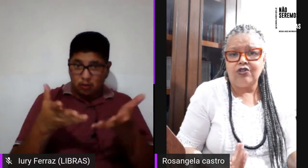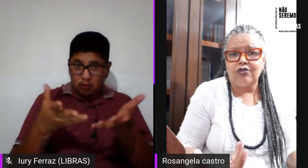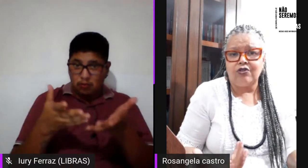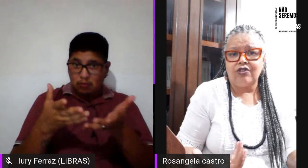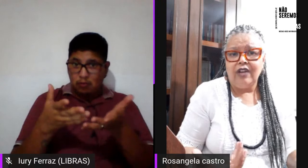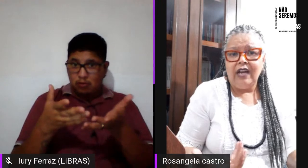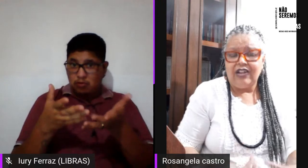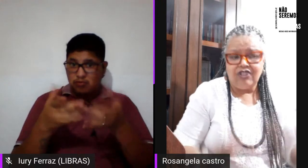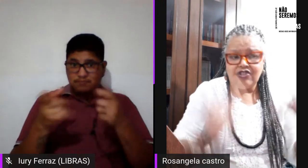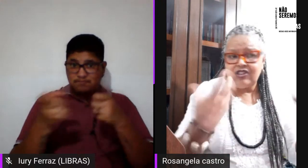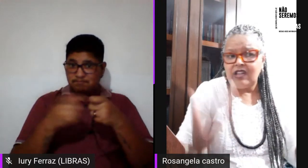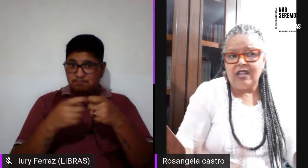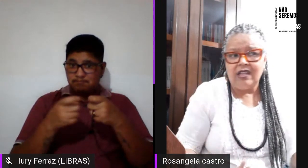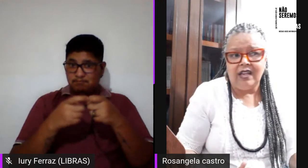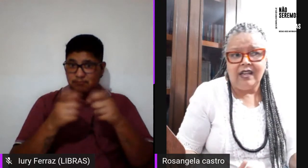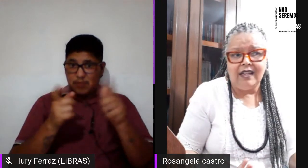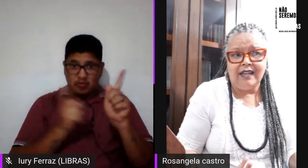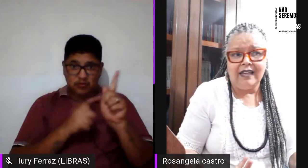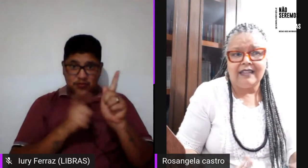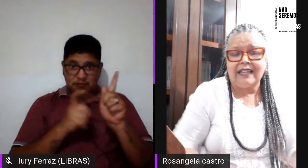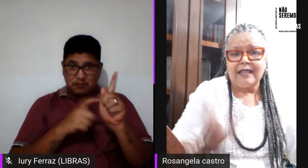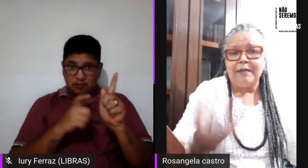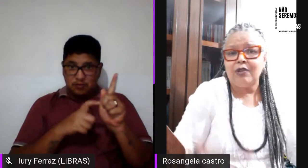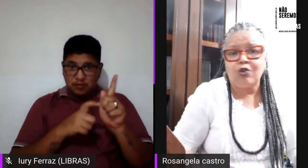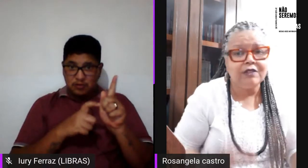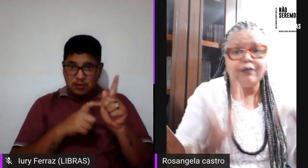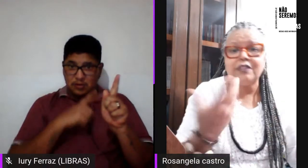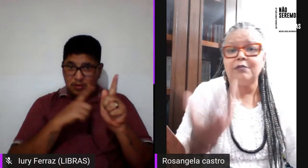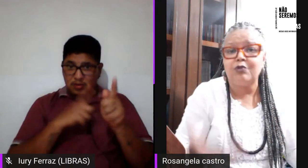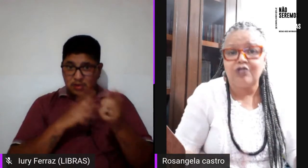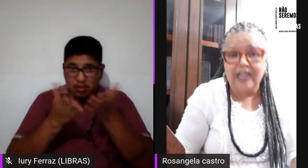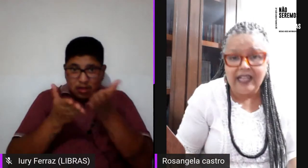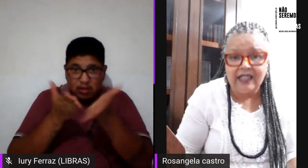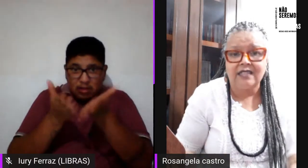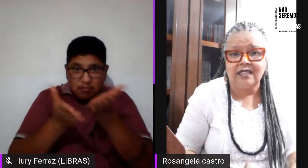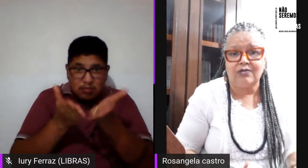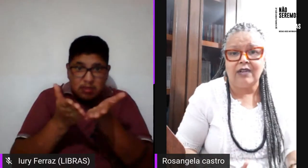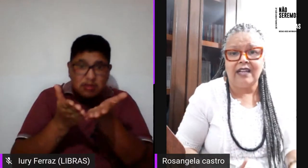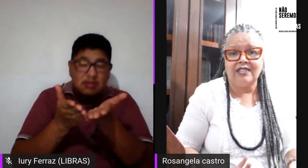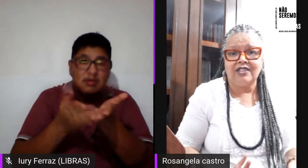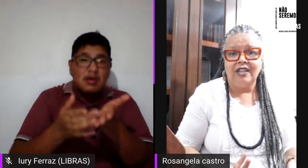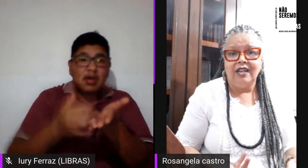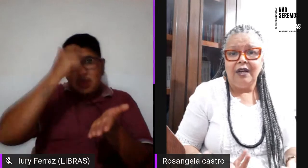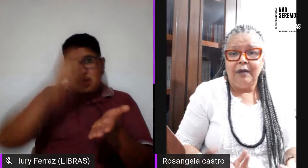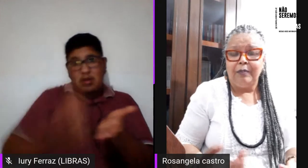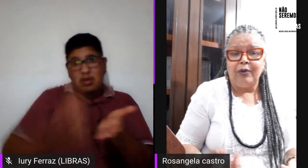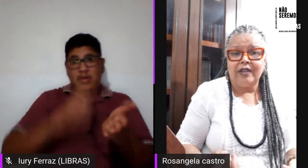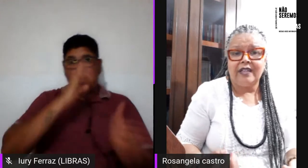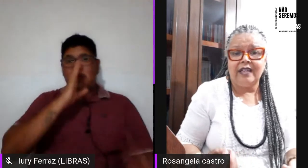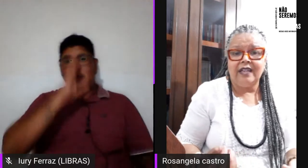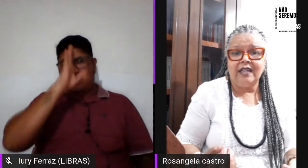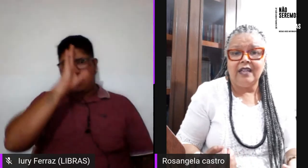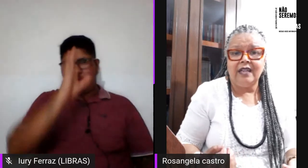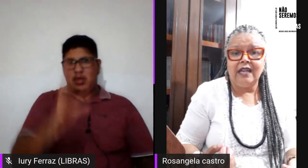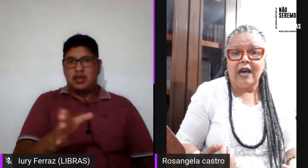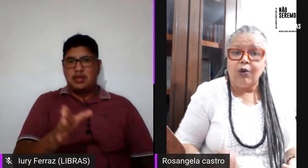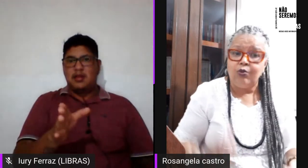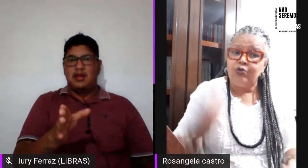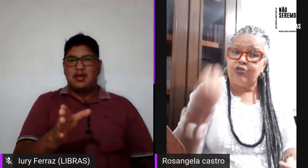ginecológicos a gente tem tratamento como se fossem heterossexuais porque